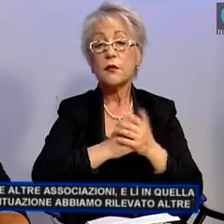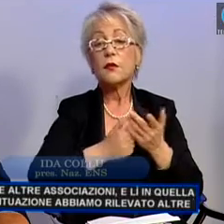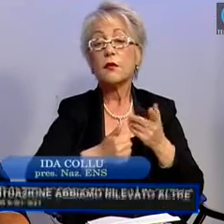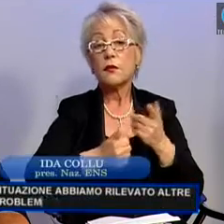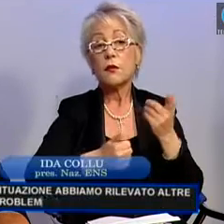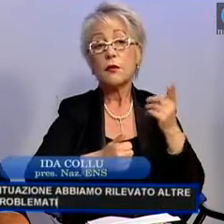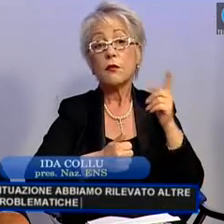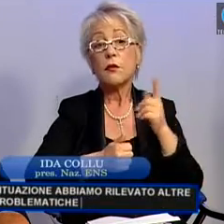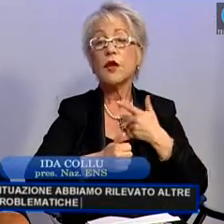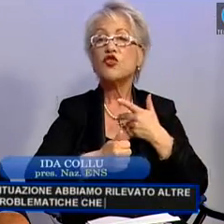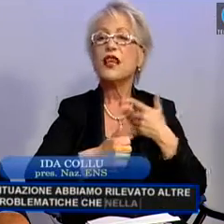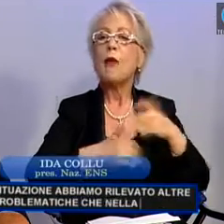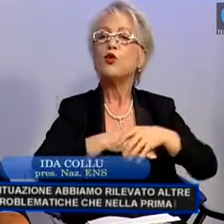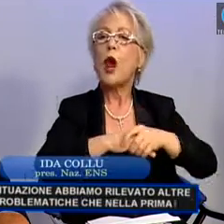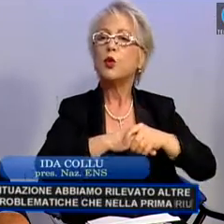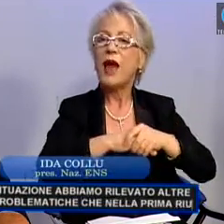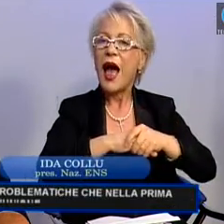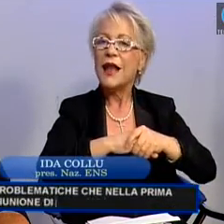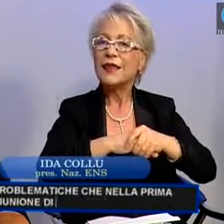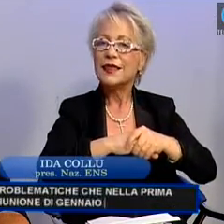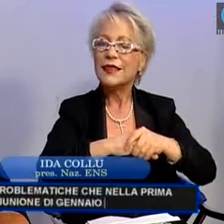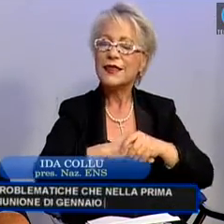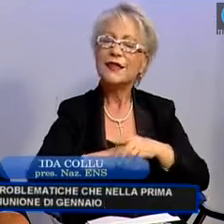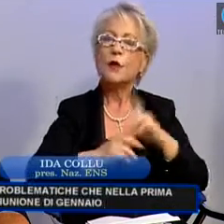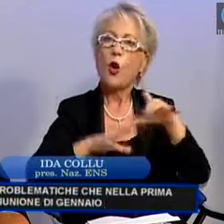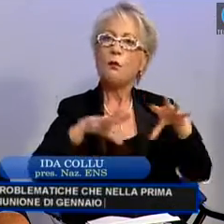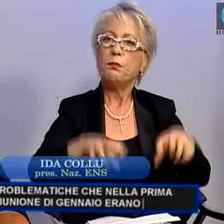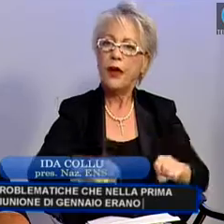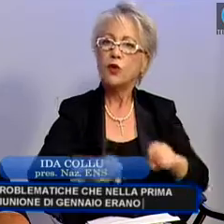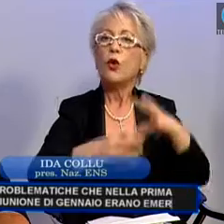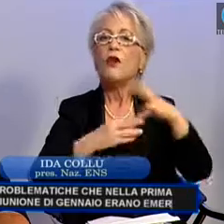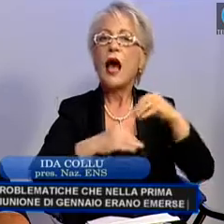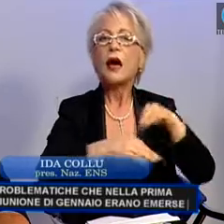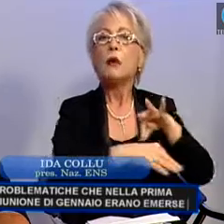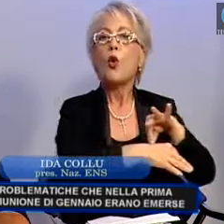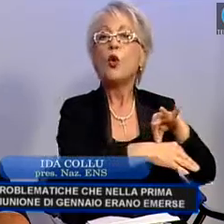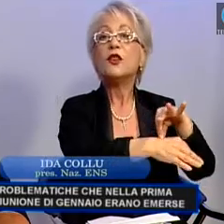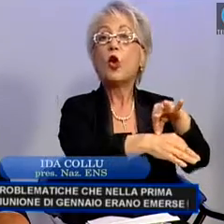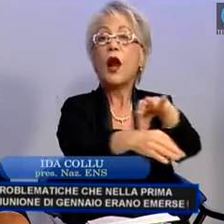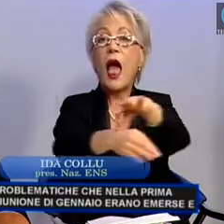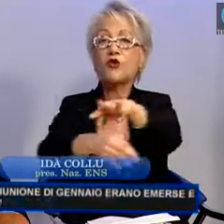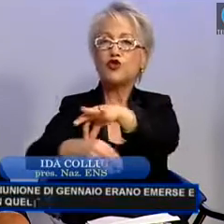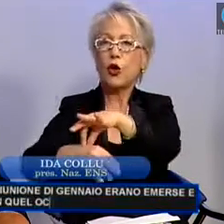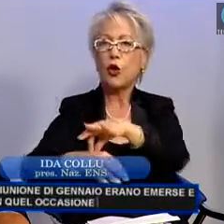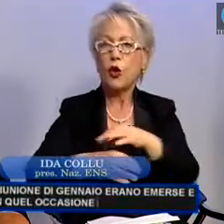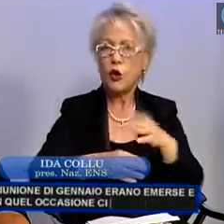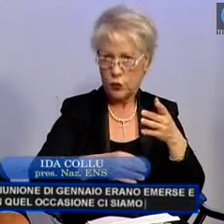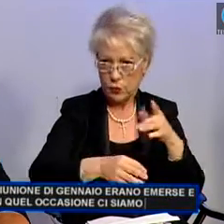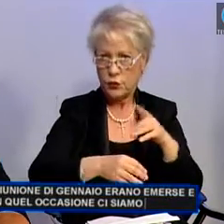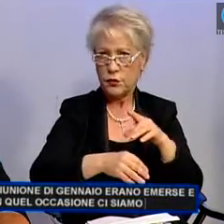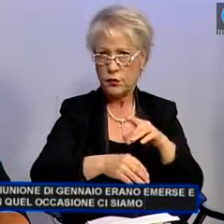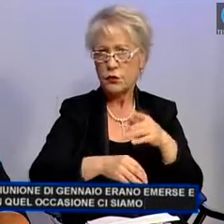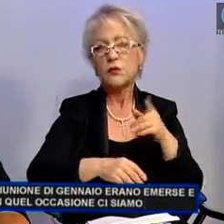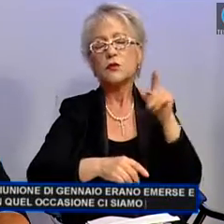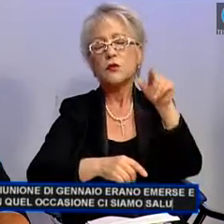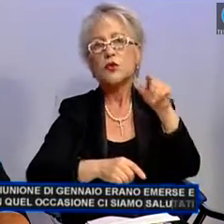nella prima riunione di gennaio erano emerse e in quell'occasione ci siamo salutati